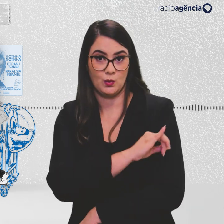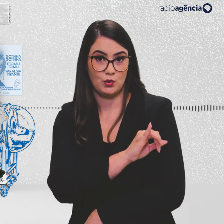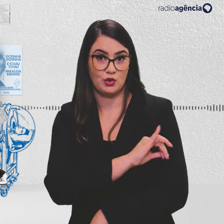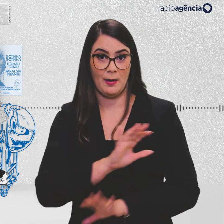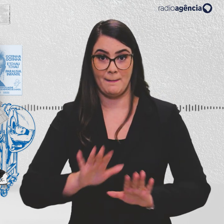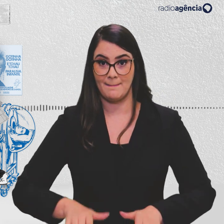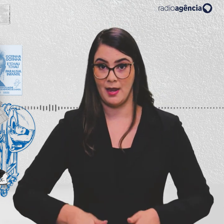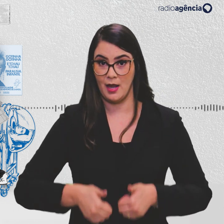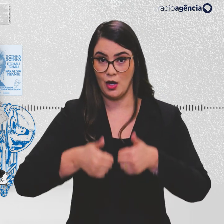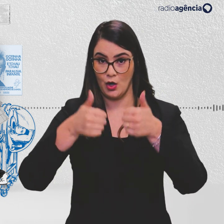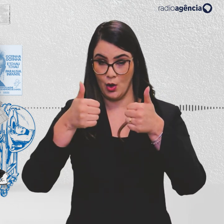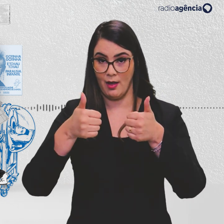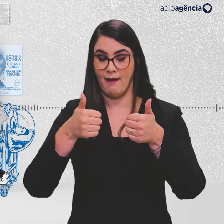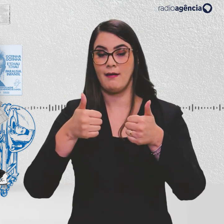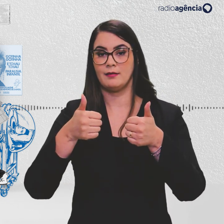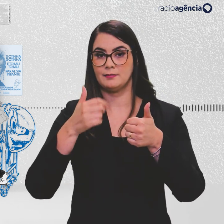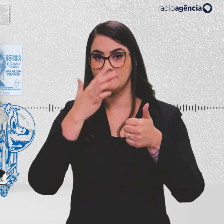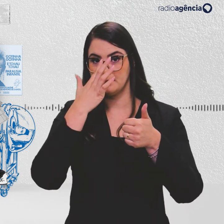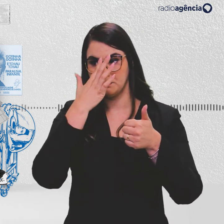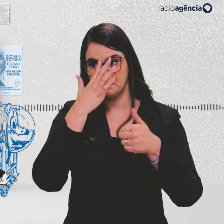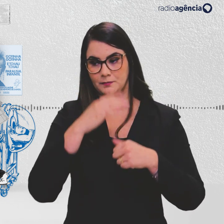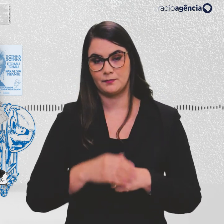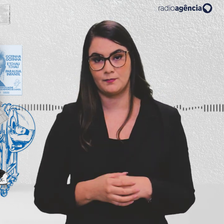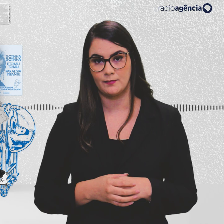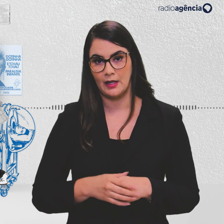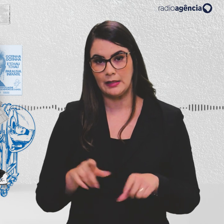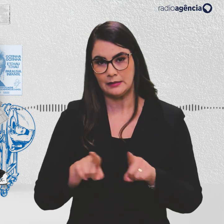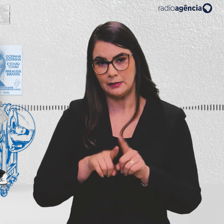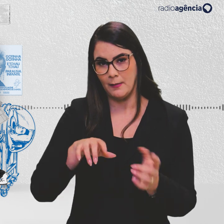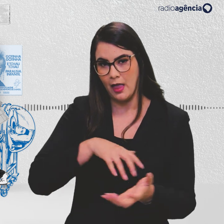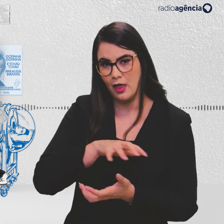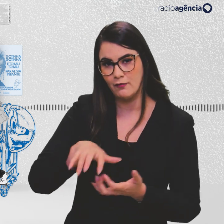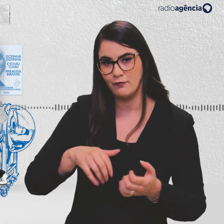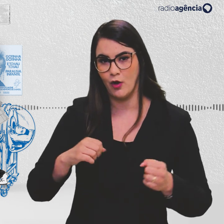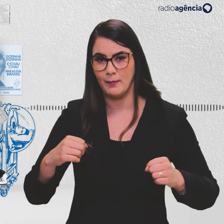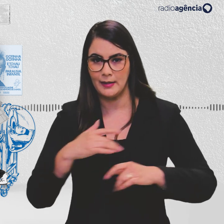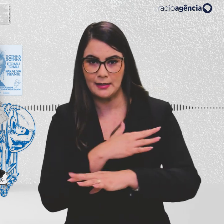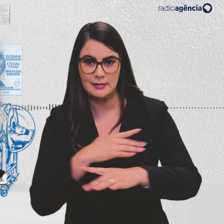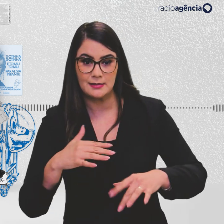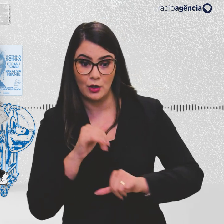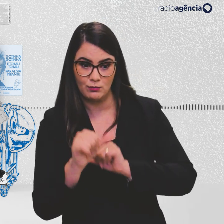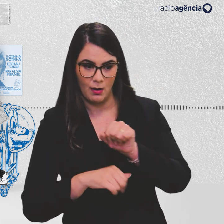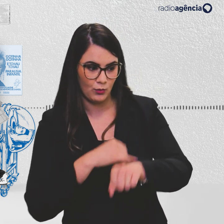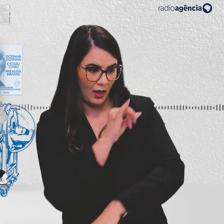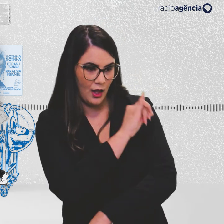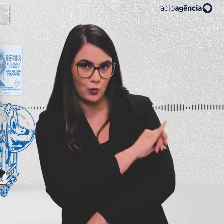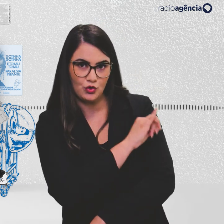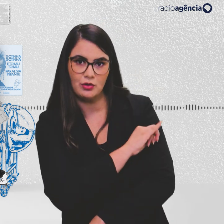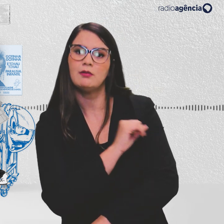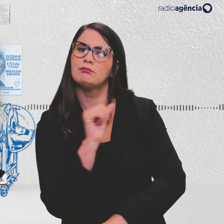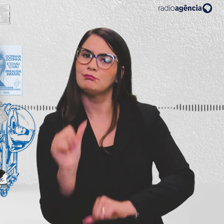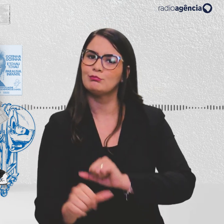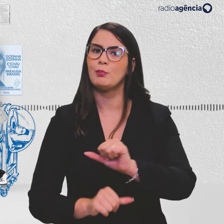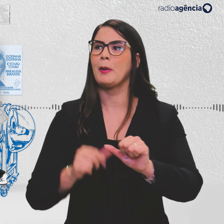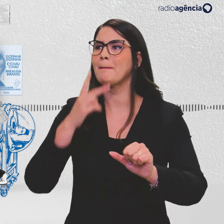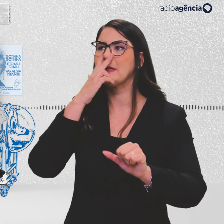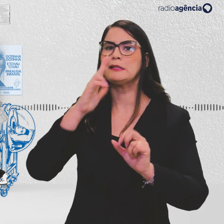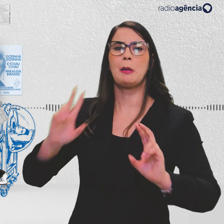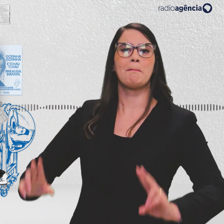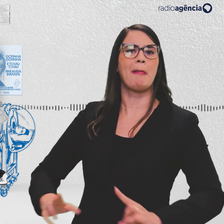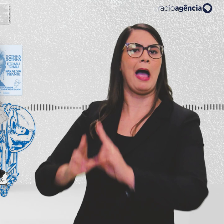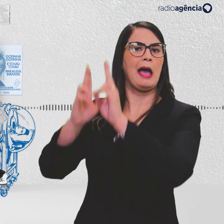melhoramento do esporte e de uma reforma urbana para transformar o Rio de Janeiro numa Paris tropical.